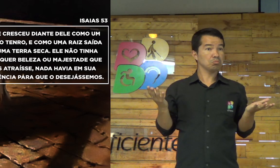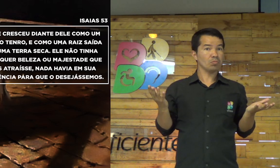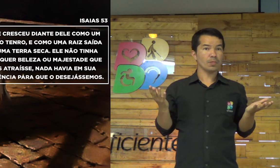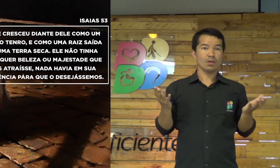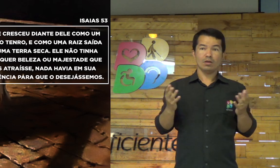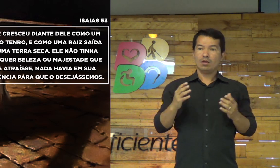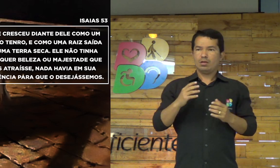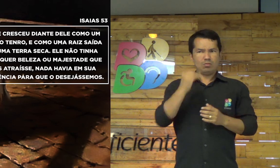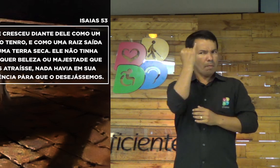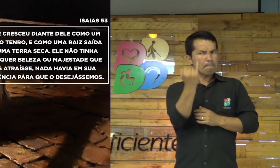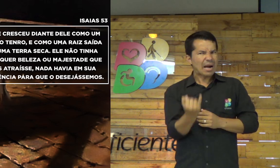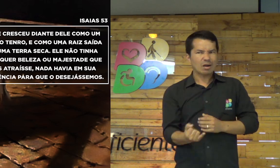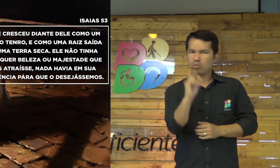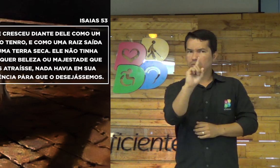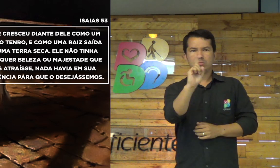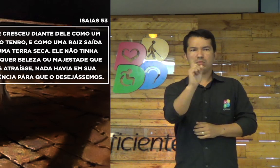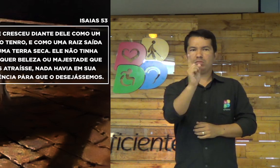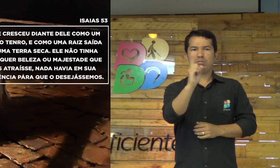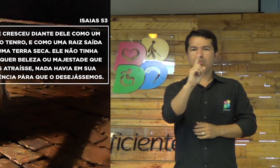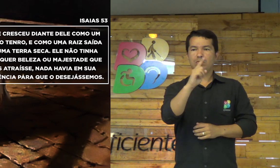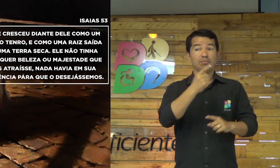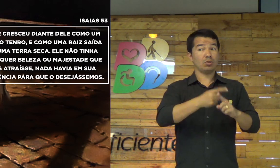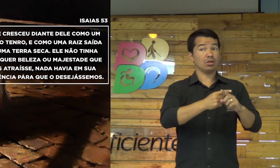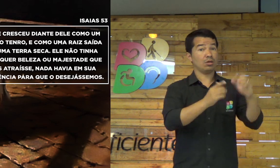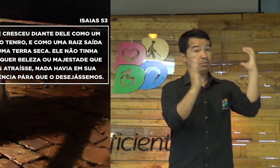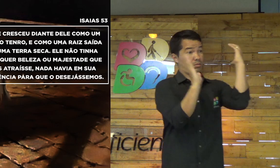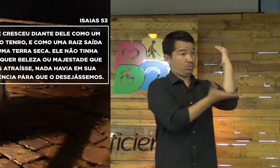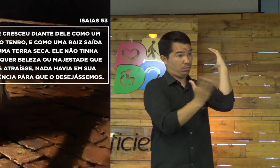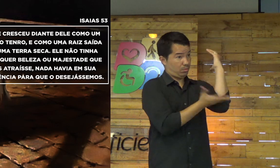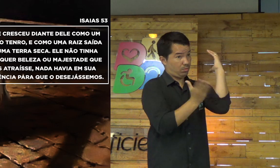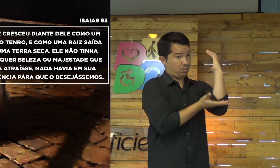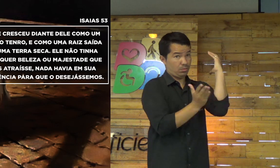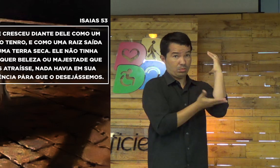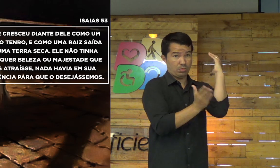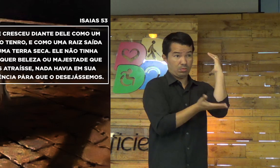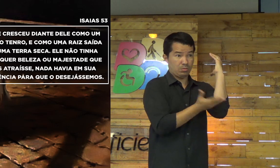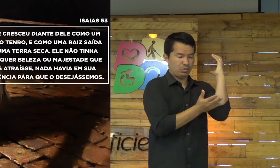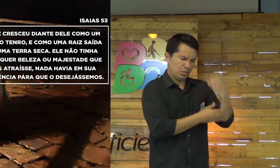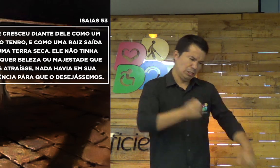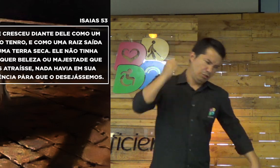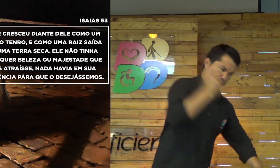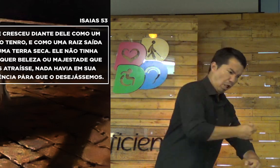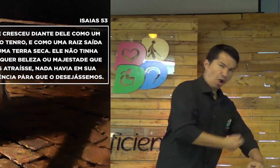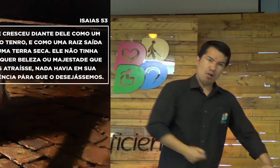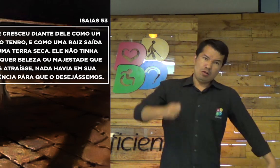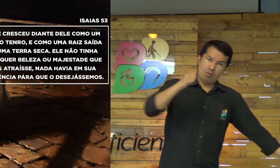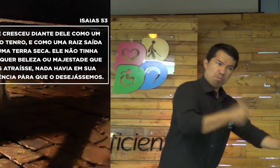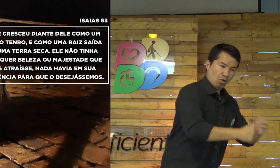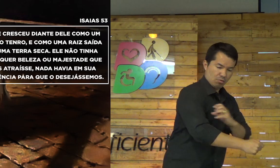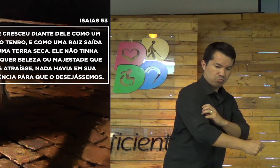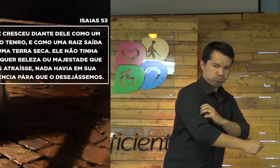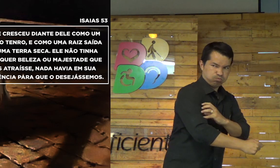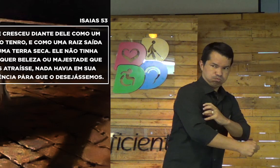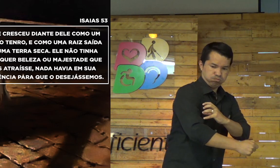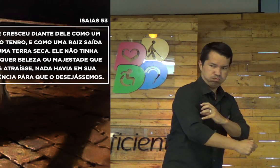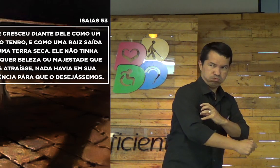barbudo. Magro, não. Porque... Porque o Marcelo... É...